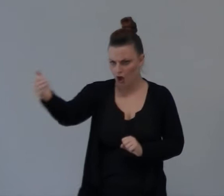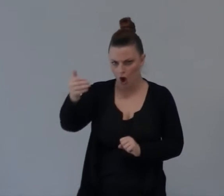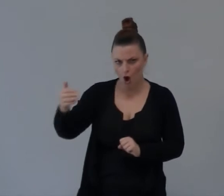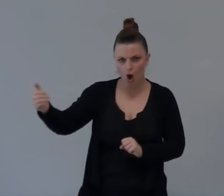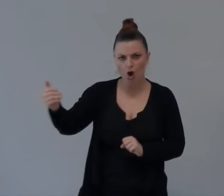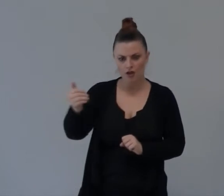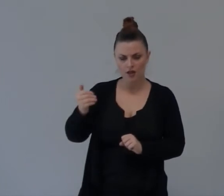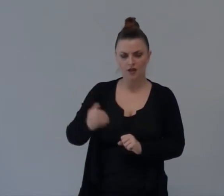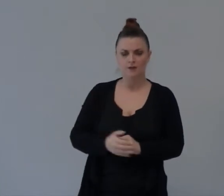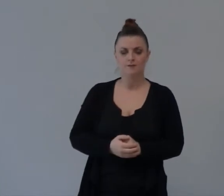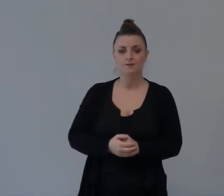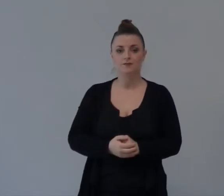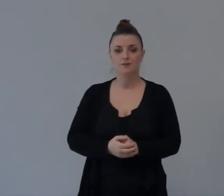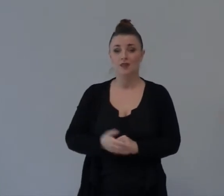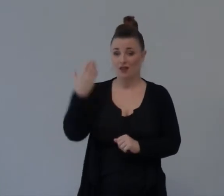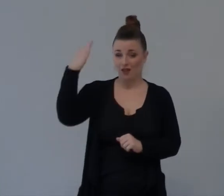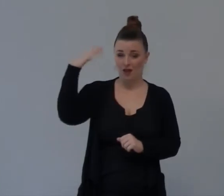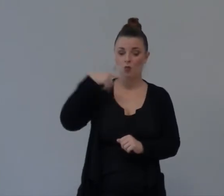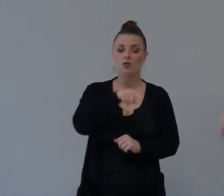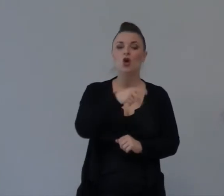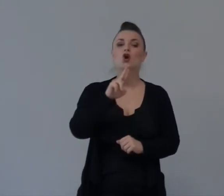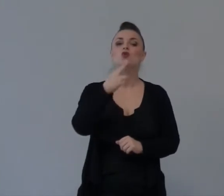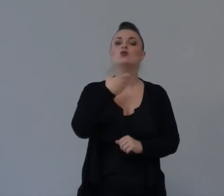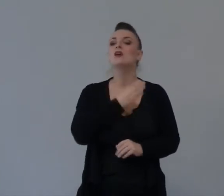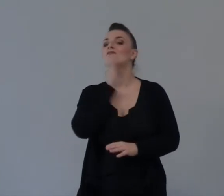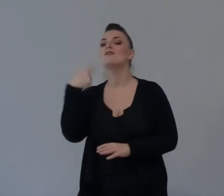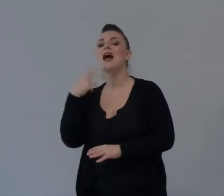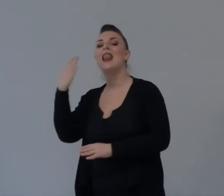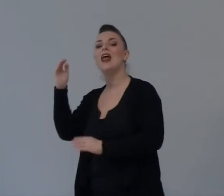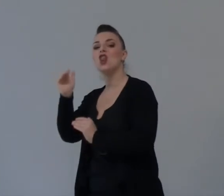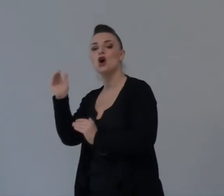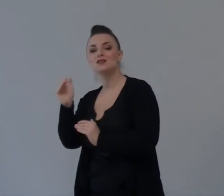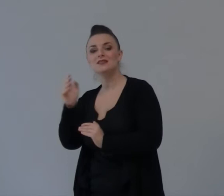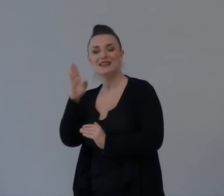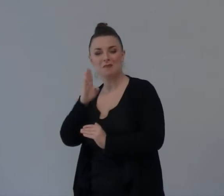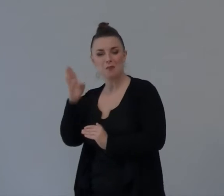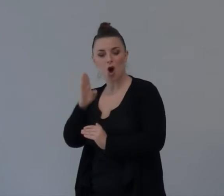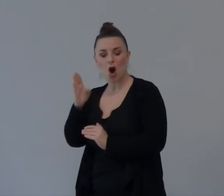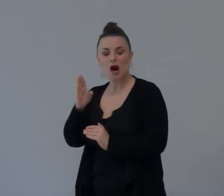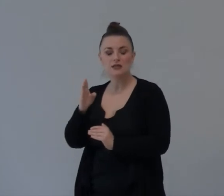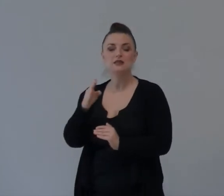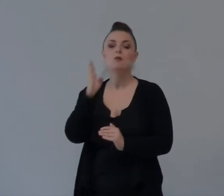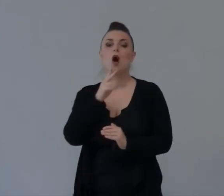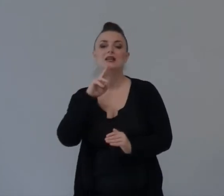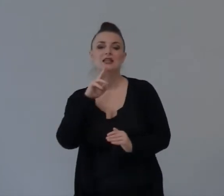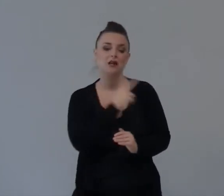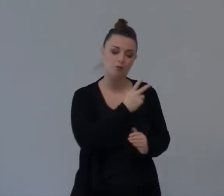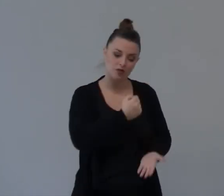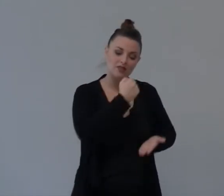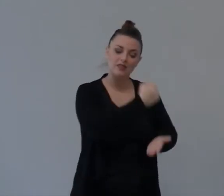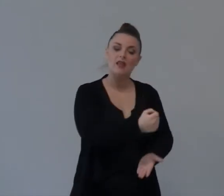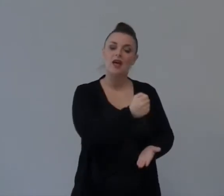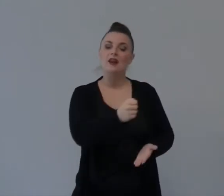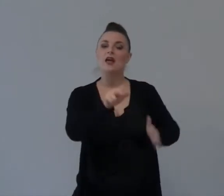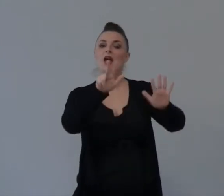Di Notte Era Andata Da Lui Ditto Vieni Qua Prendi Questi Altri 80 Kili Di Grano Gli Aveva Dato